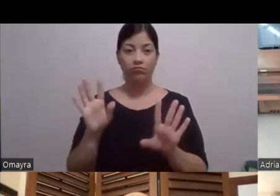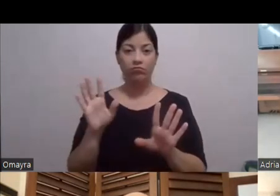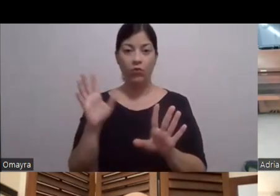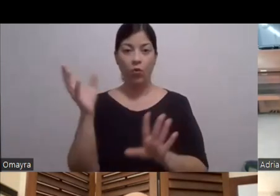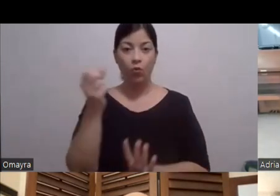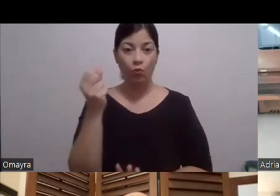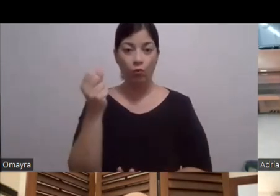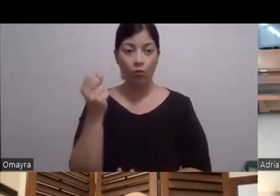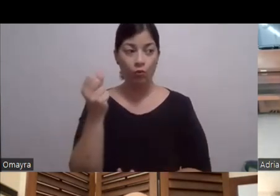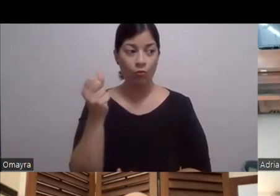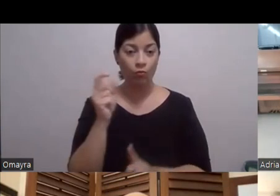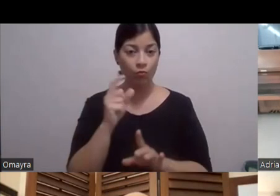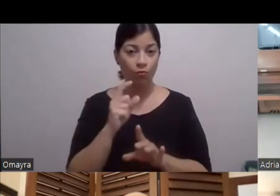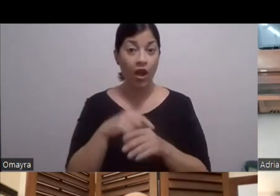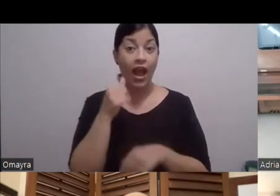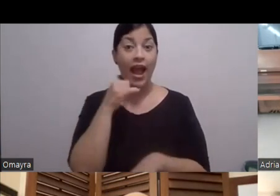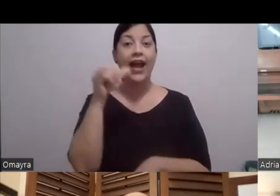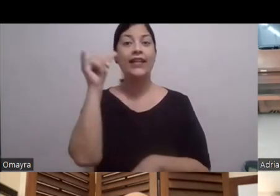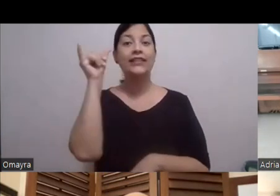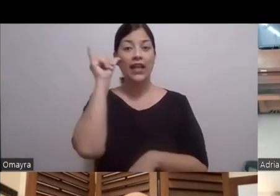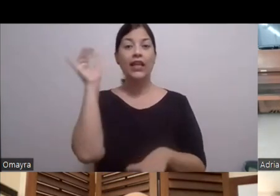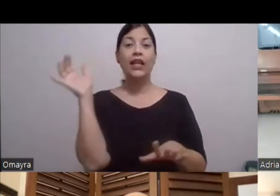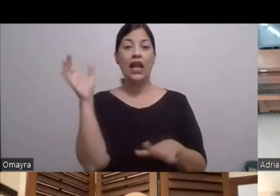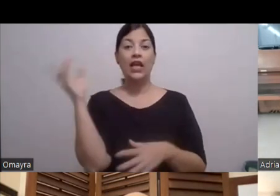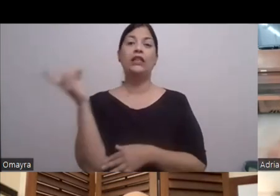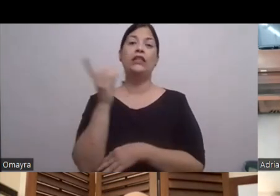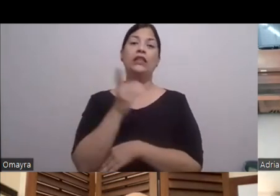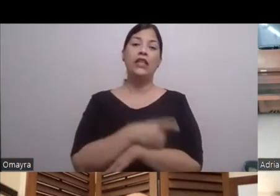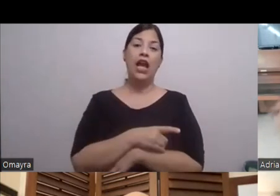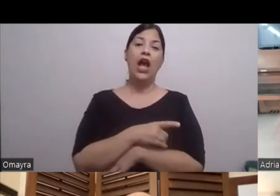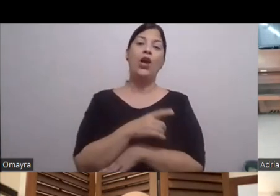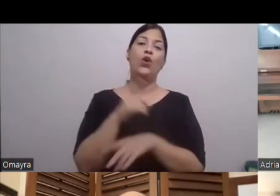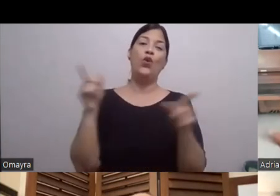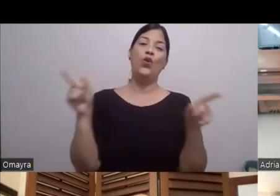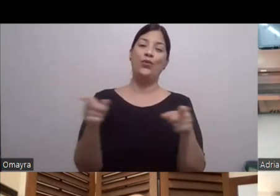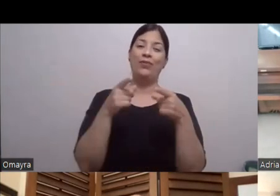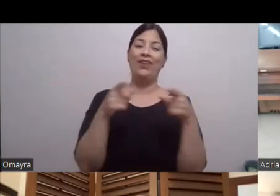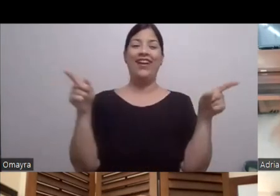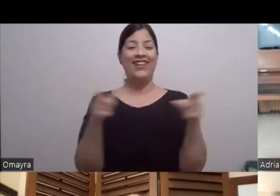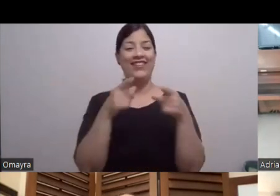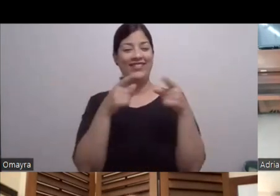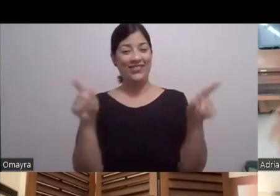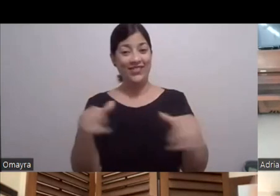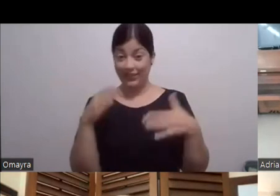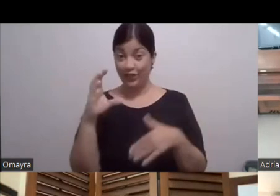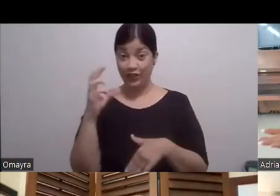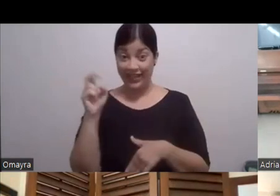Era el día de cumple Cumpleaños Feliz, pa' Xena Cumpleaños Feliz,